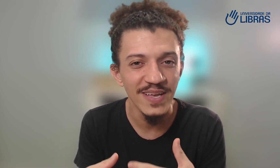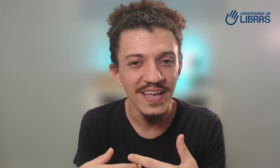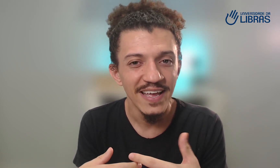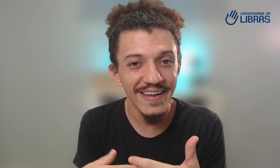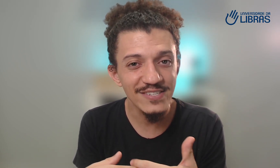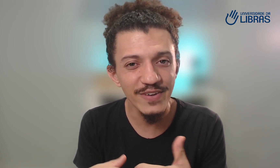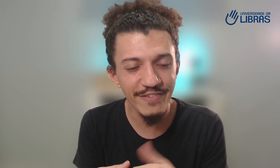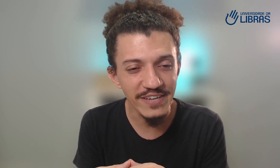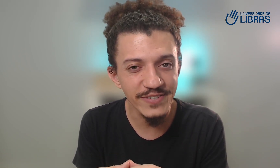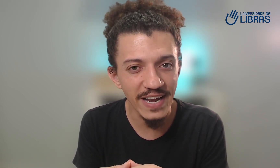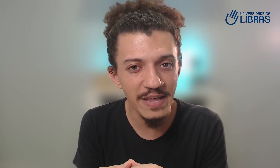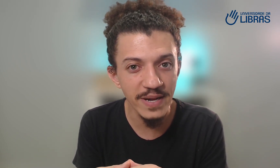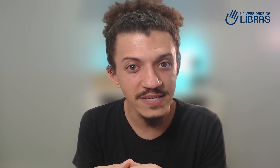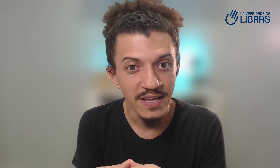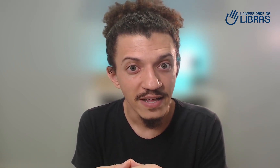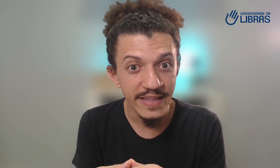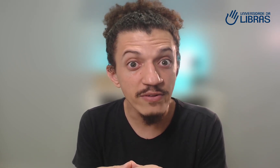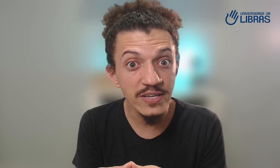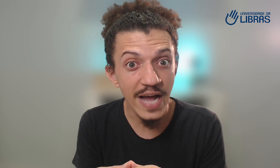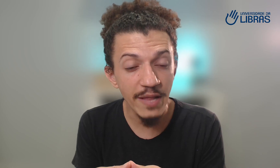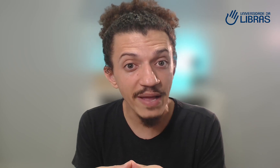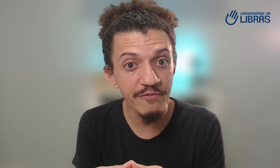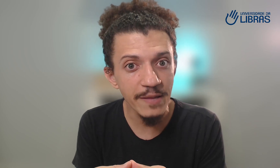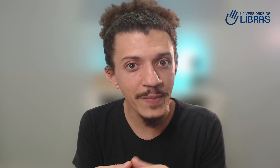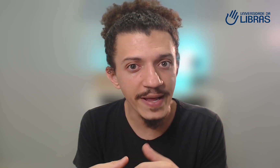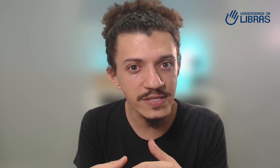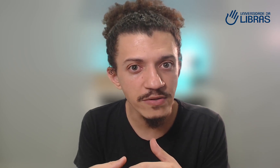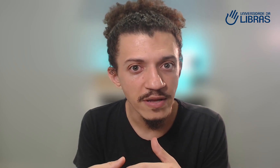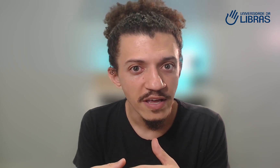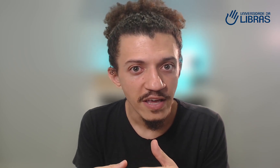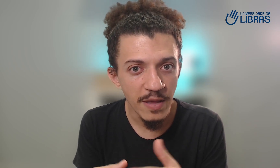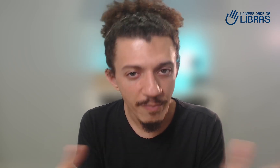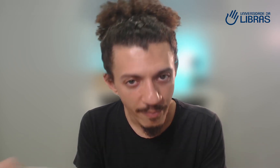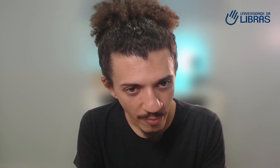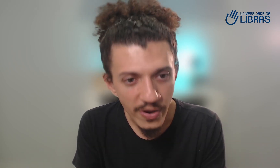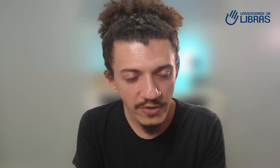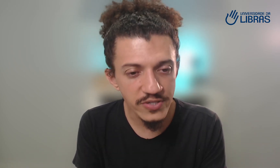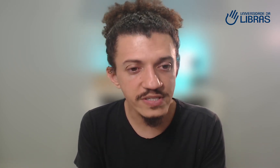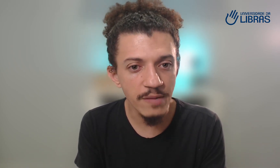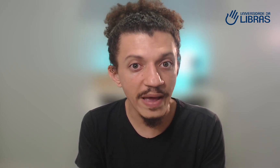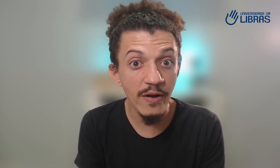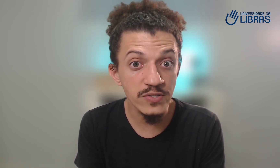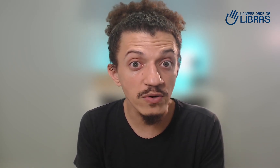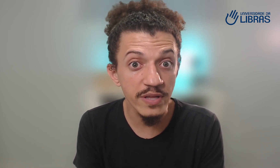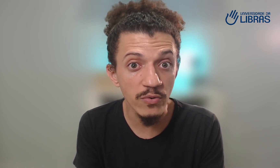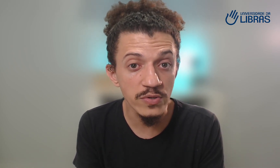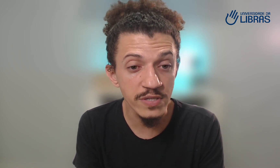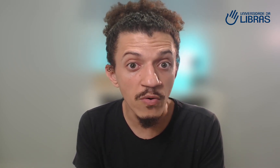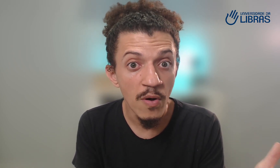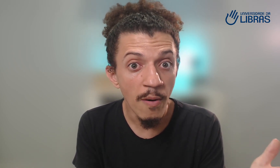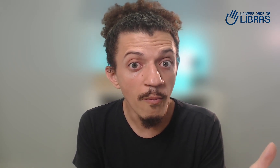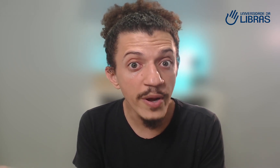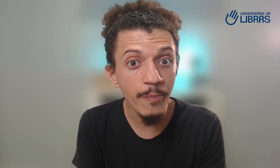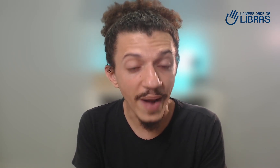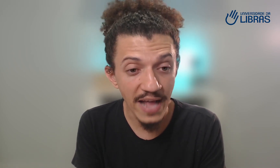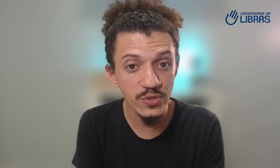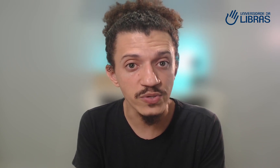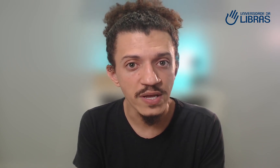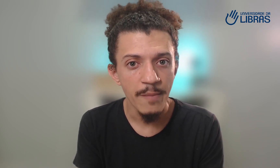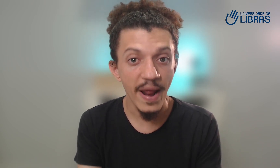nesse universo da Libras tenho dedicado a minha vida para isso e por causa disso também nossos conteúdos são muito práticos para